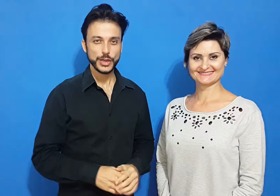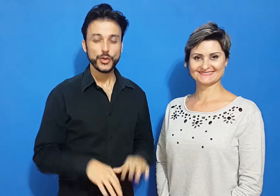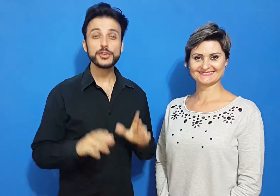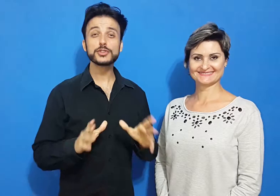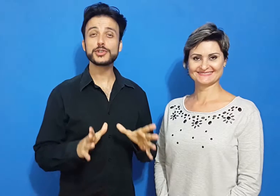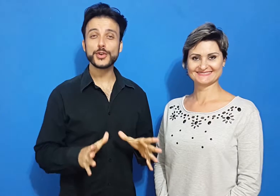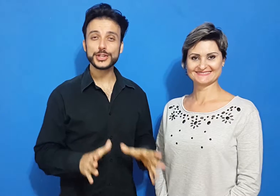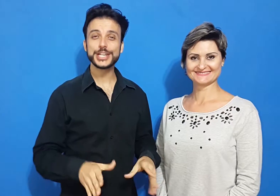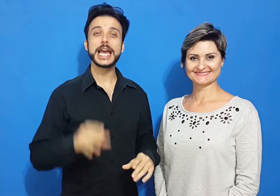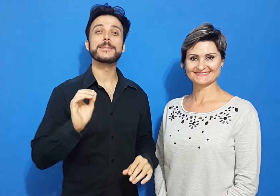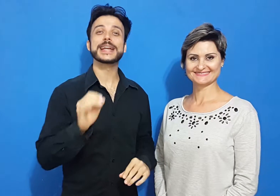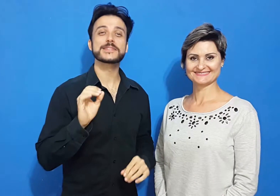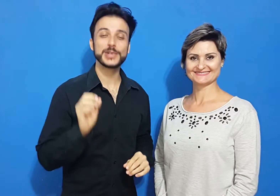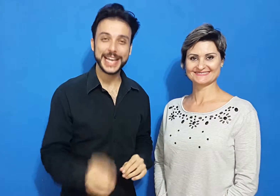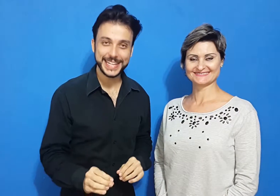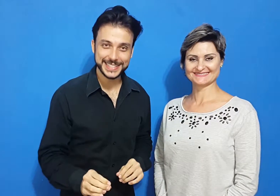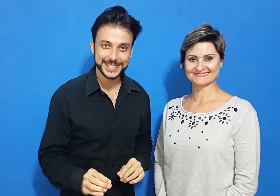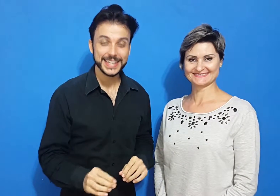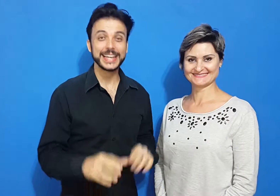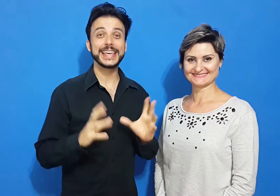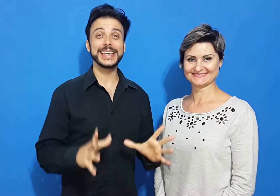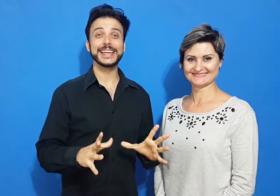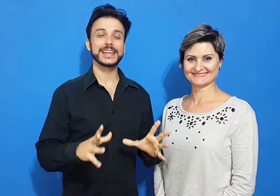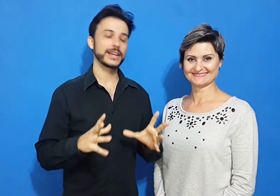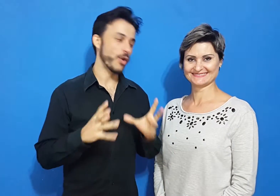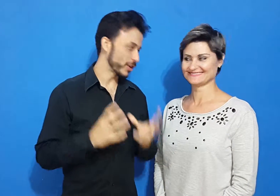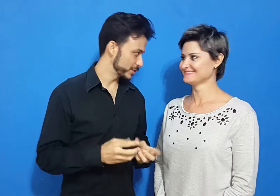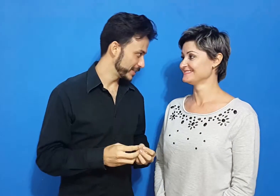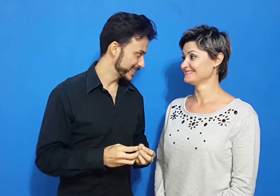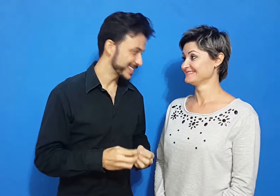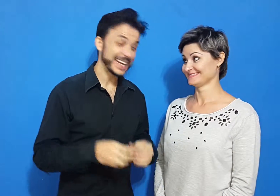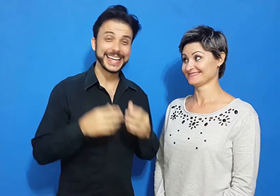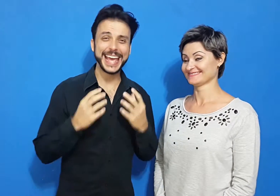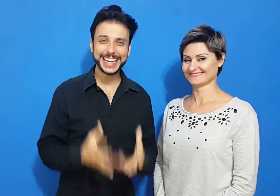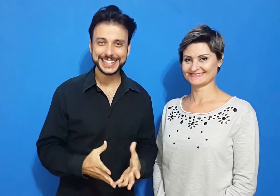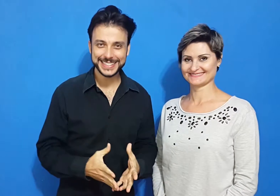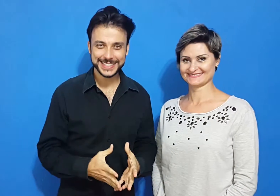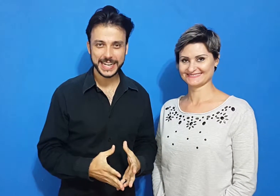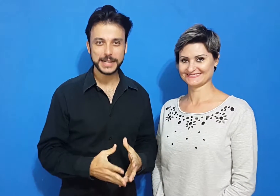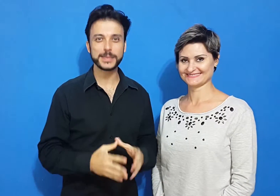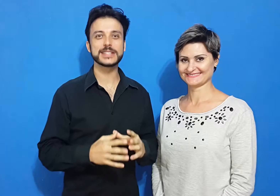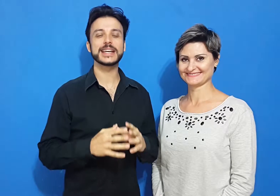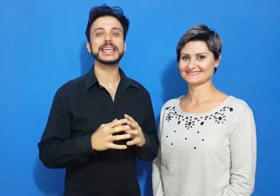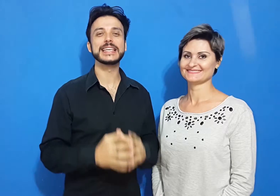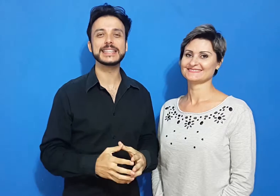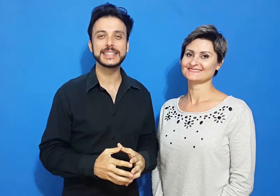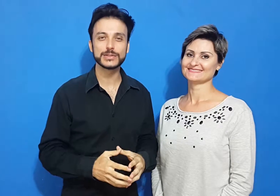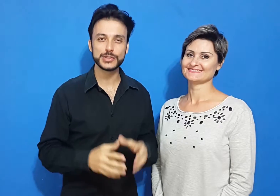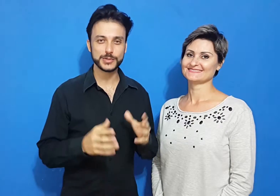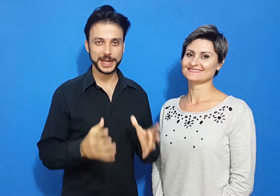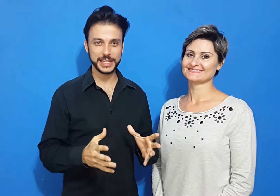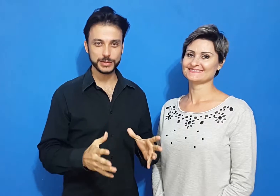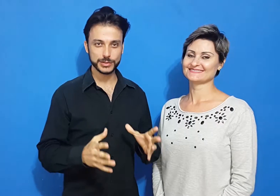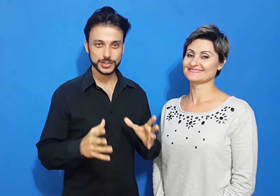O vídeo de hoje é para as mulheres que gostam de dançar, querem dançar, mas ainda os seus maridos